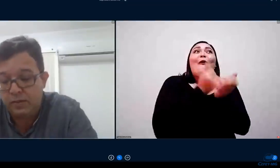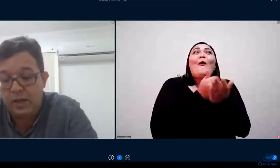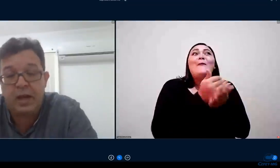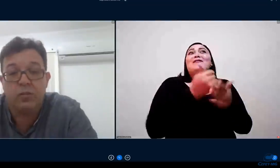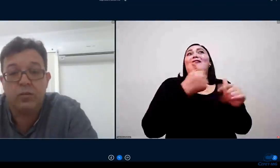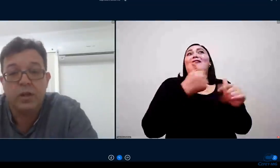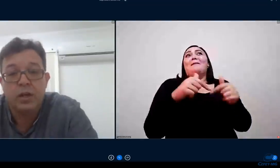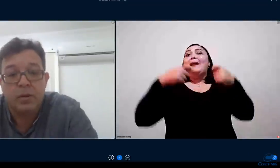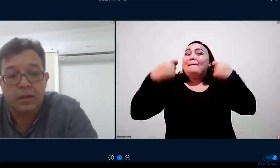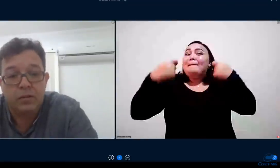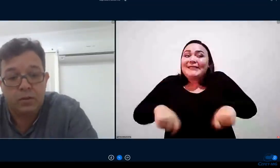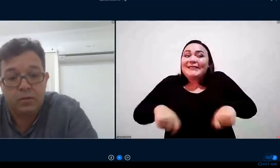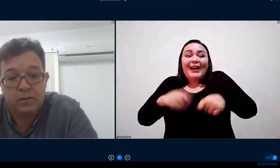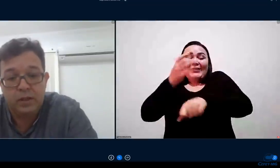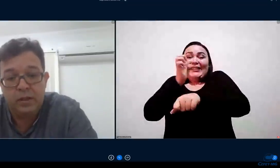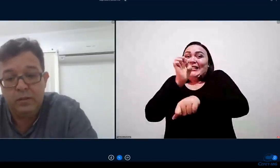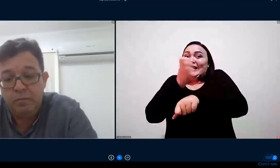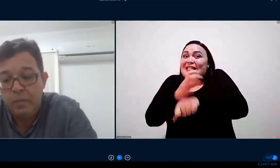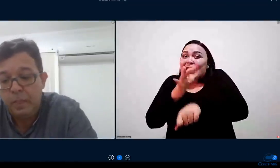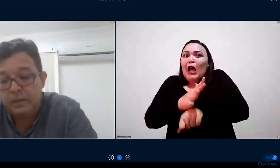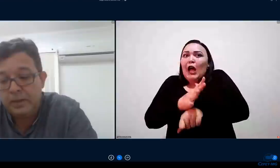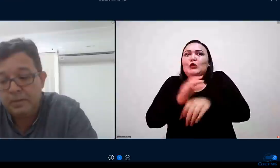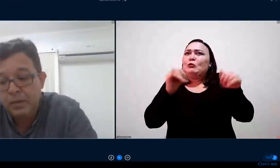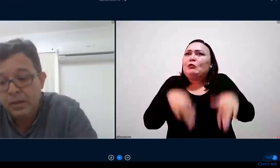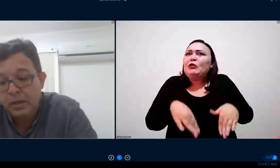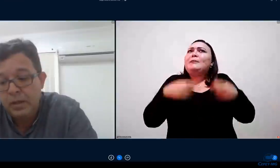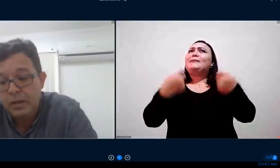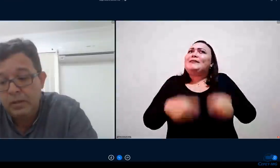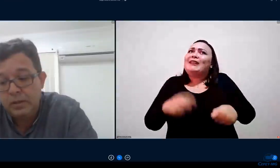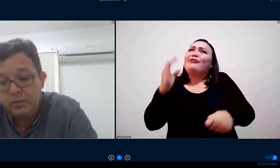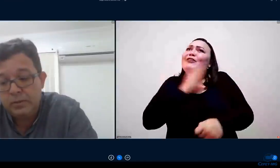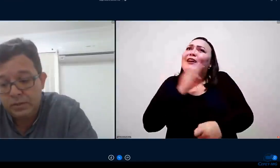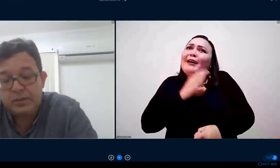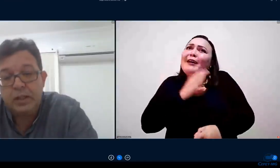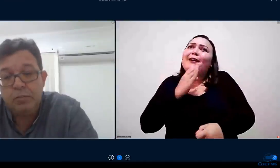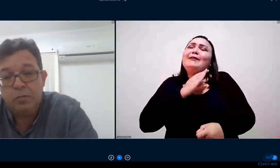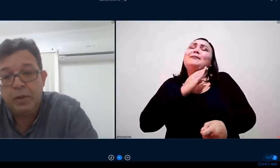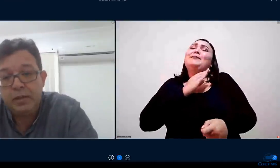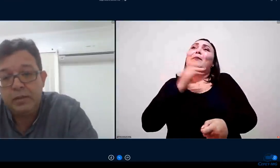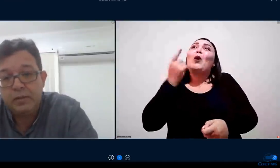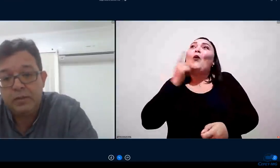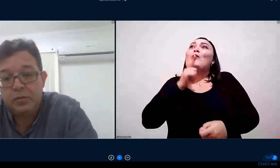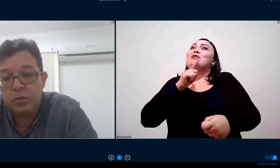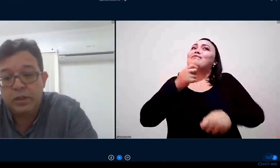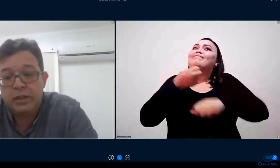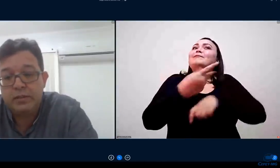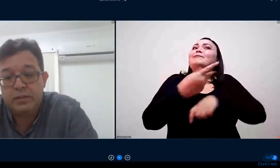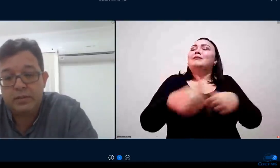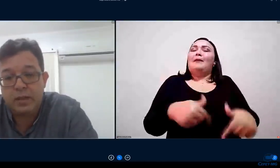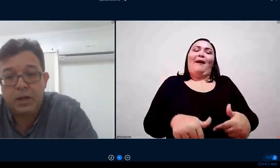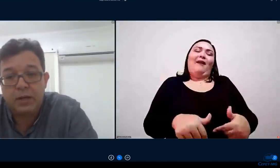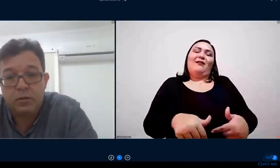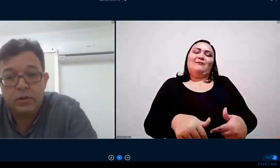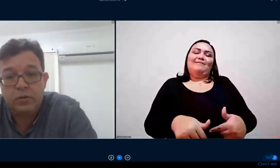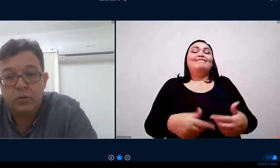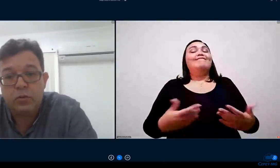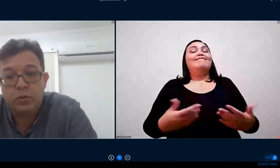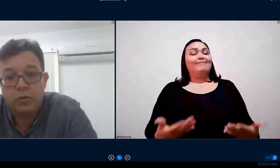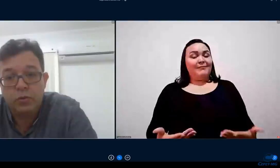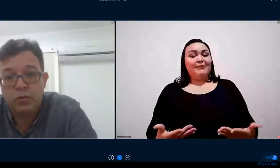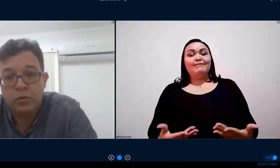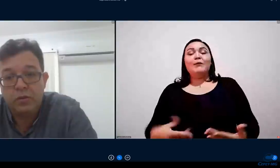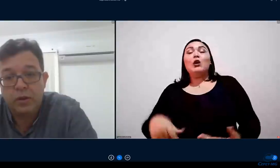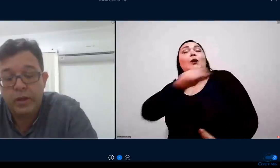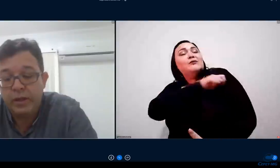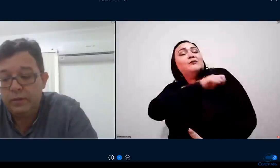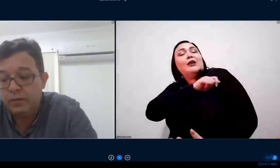finalizar os estágios para que isso acontecesse né então assim nós teríamos perdas estudantes trabalhadores dos